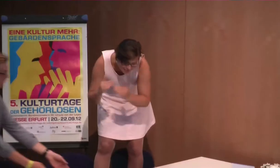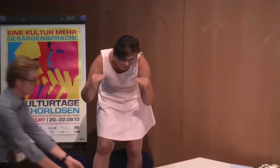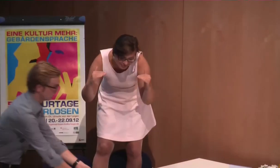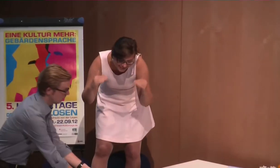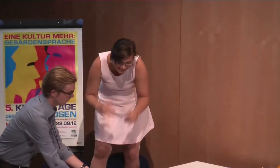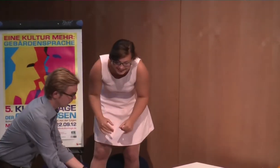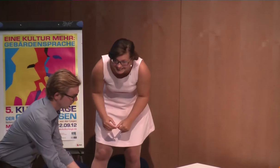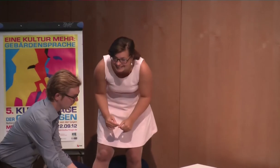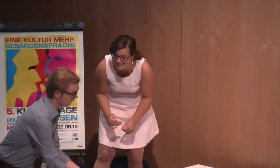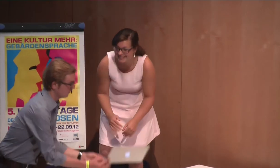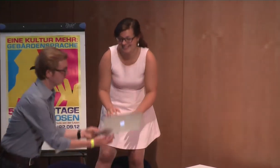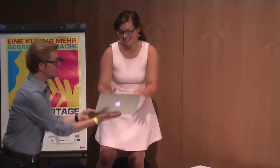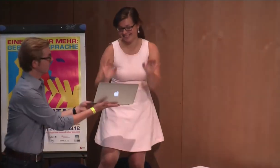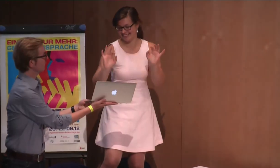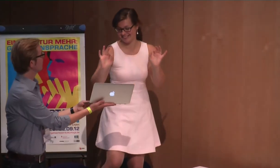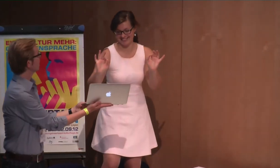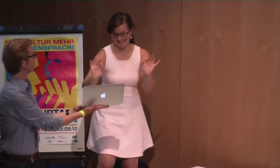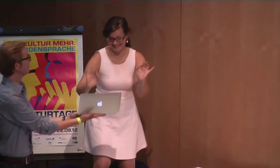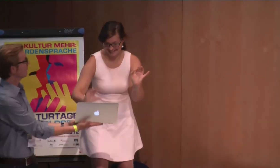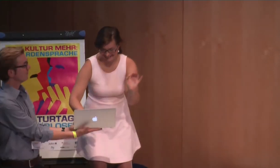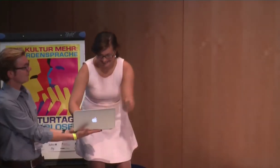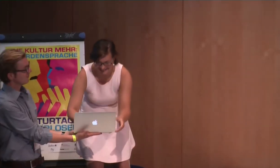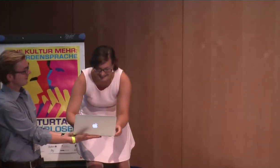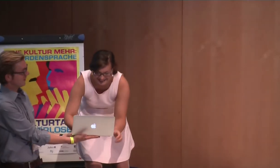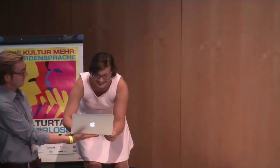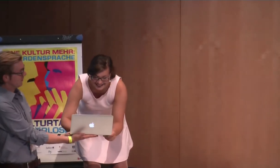Die, Moment, Moment, Moment. Das ist jetzt perfekt.